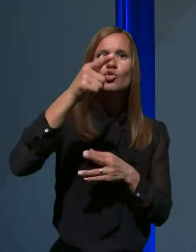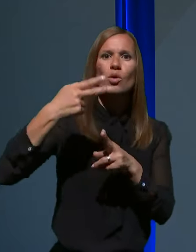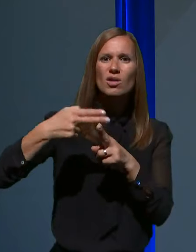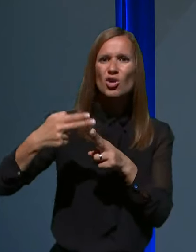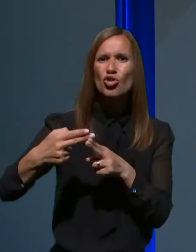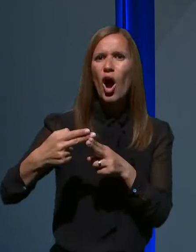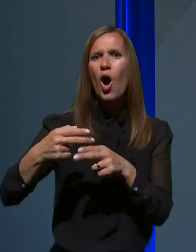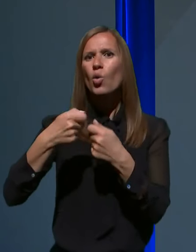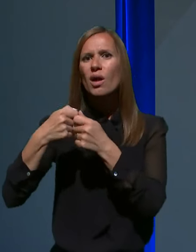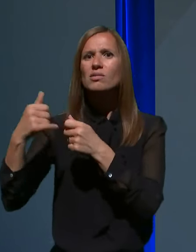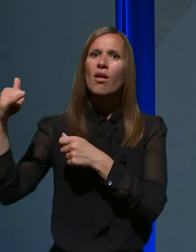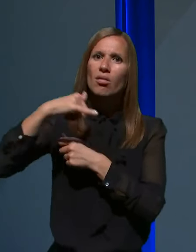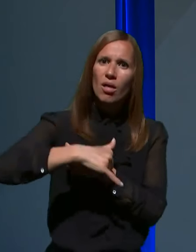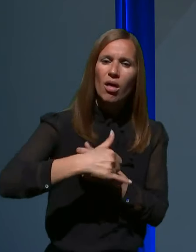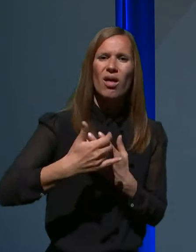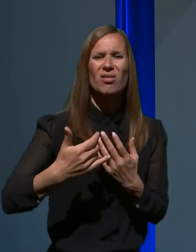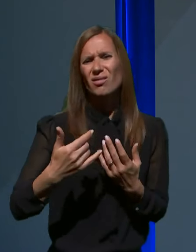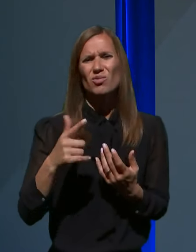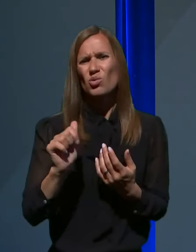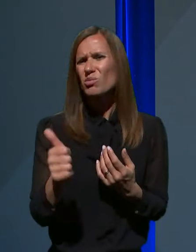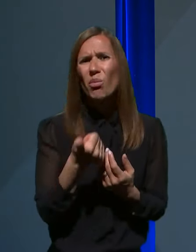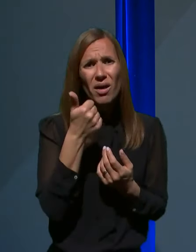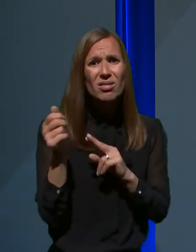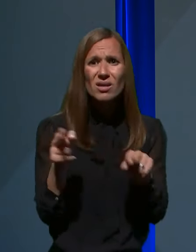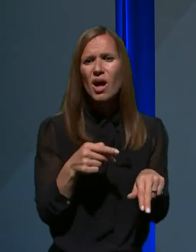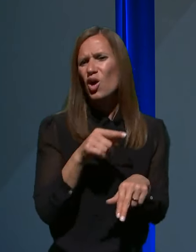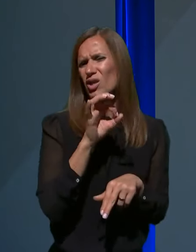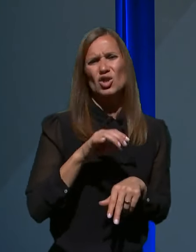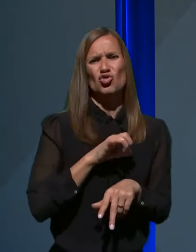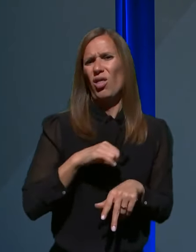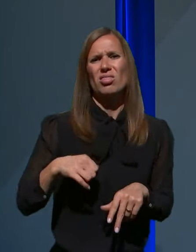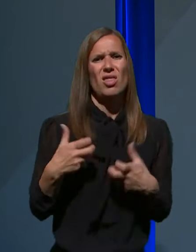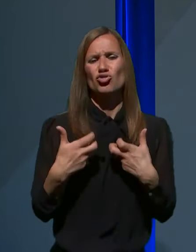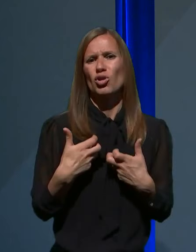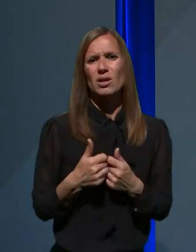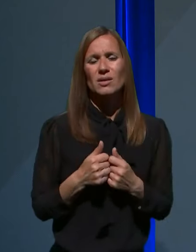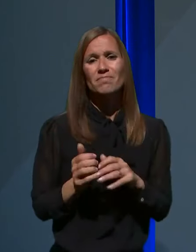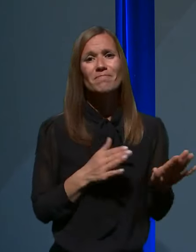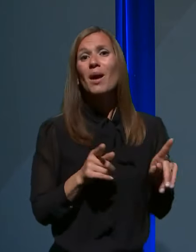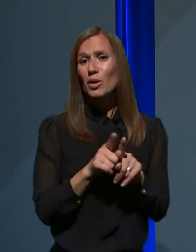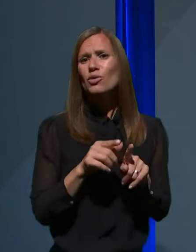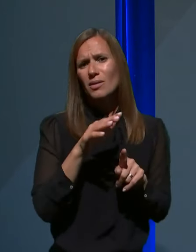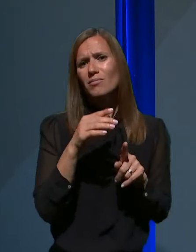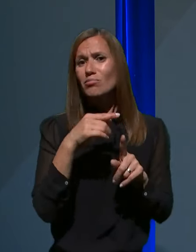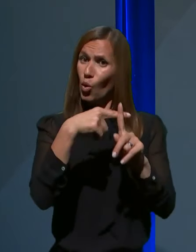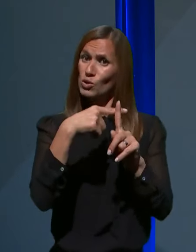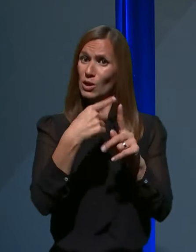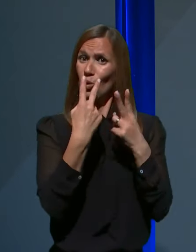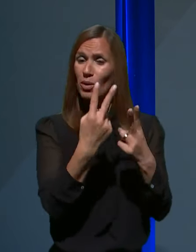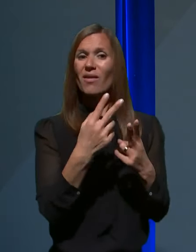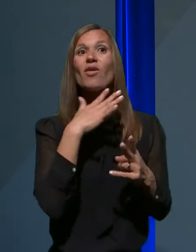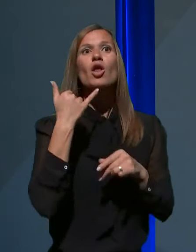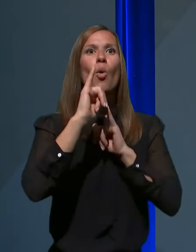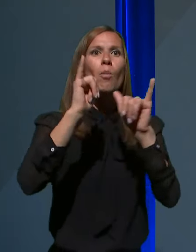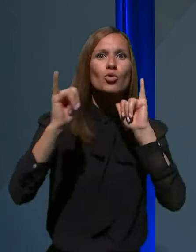nihče ne želi. Po drugi strani pa dejmo malo pozitivno gledati, mislim, veliko potujemo, veliko poznamo tujih držav.